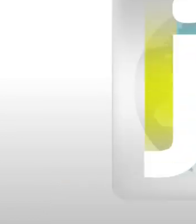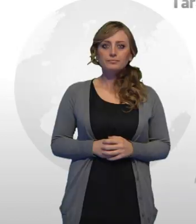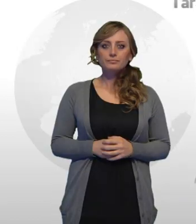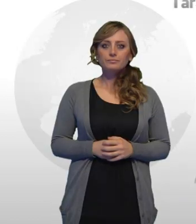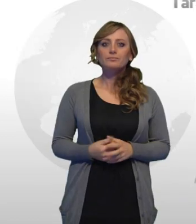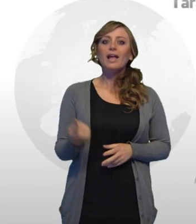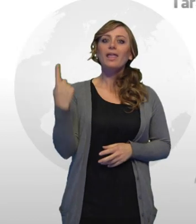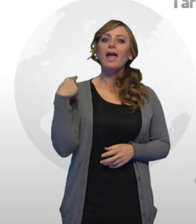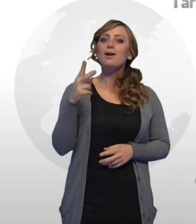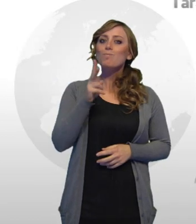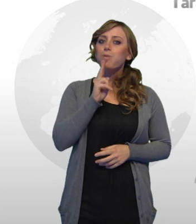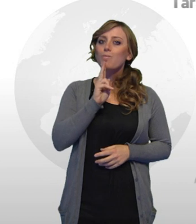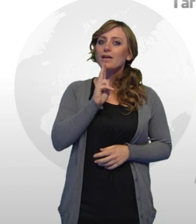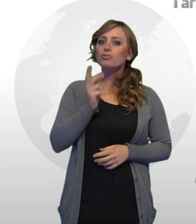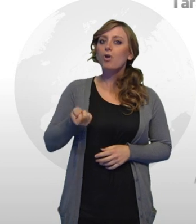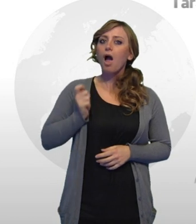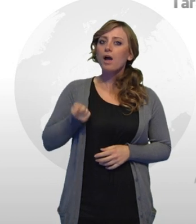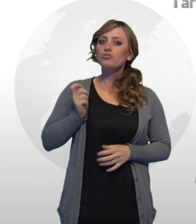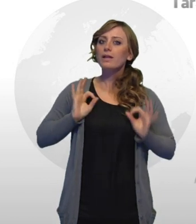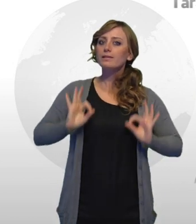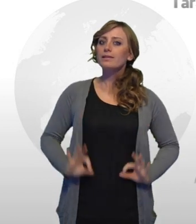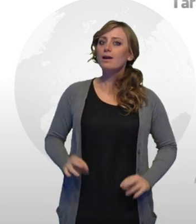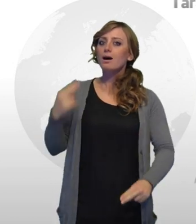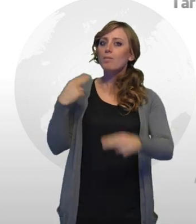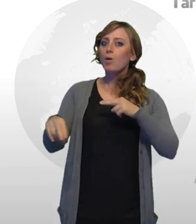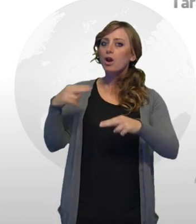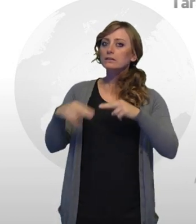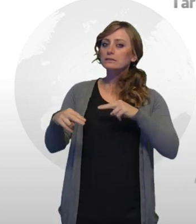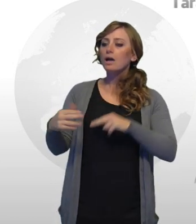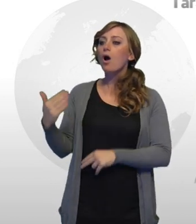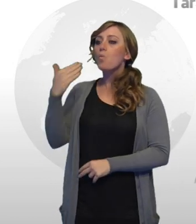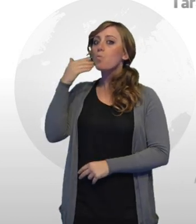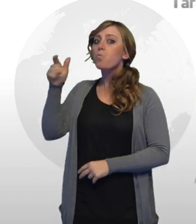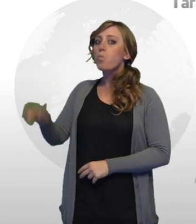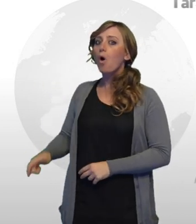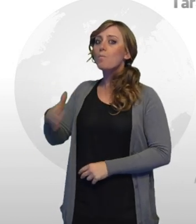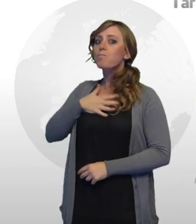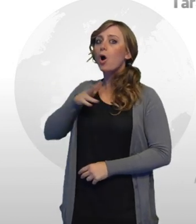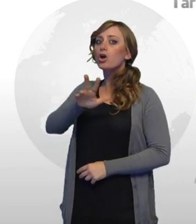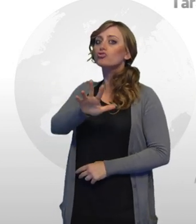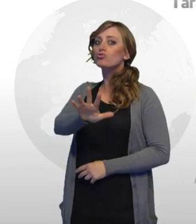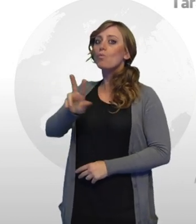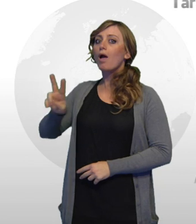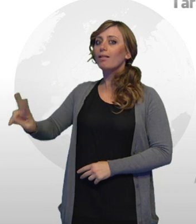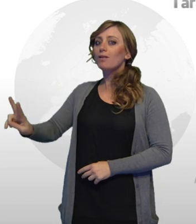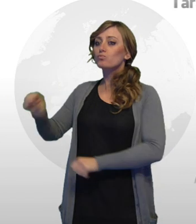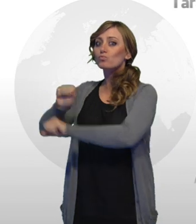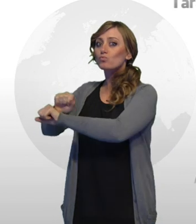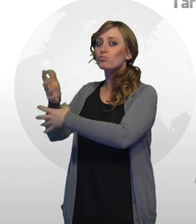Ieri pomeriggio gli agenti della squadra volante di Taranto hanno tratto in arresto un 52enne,